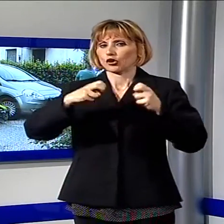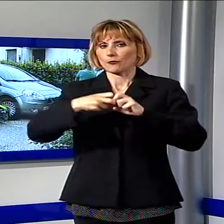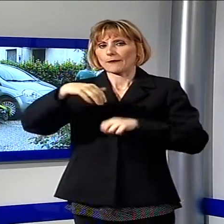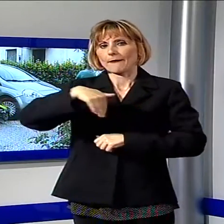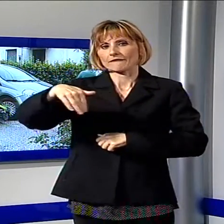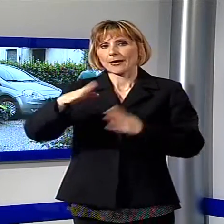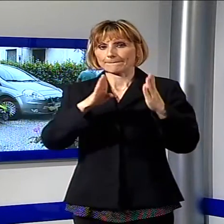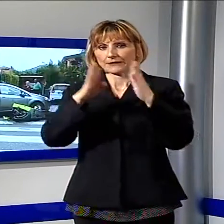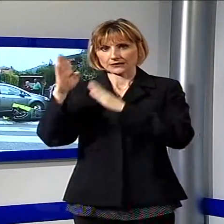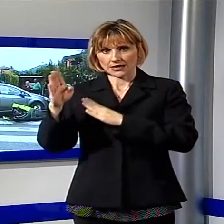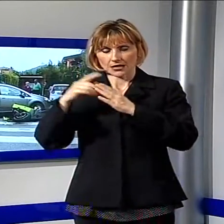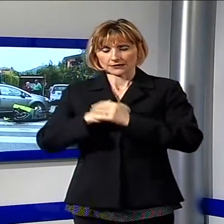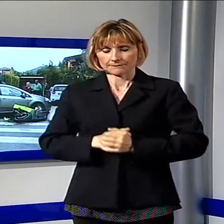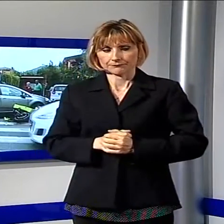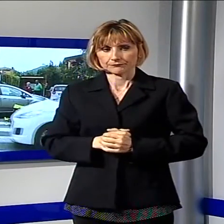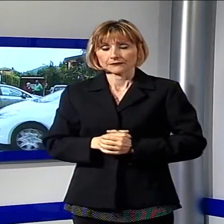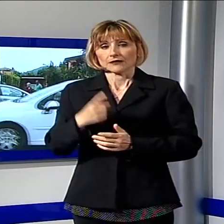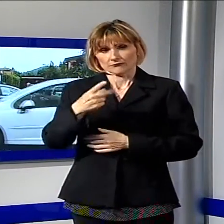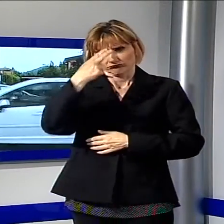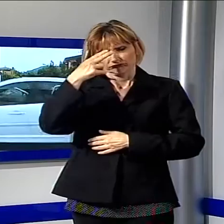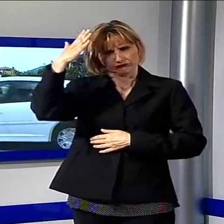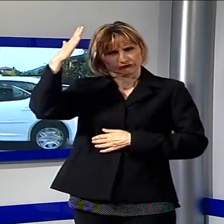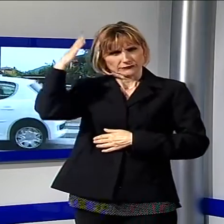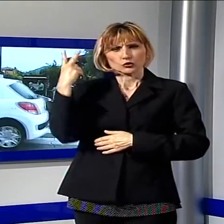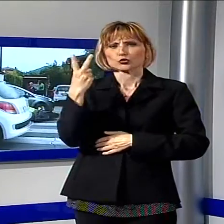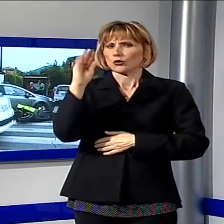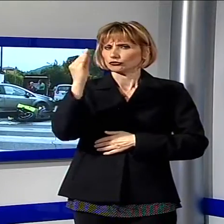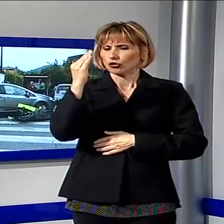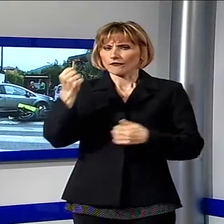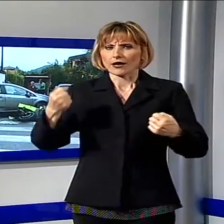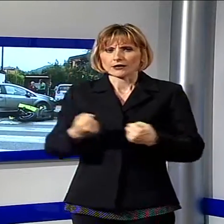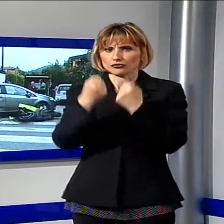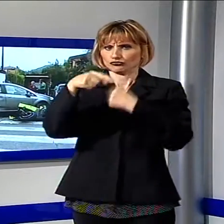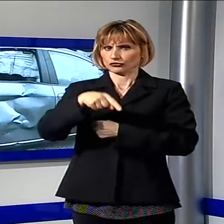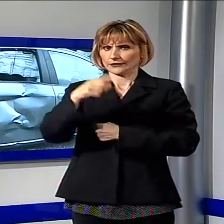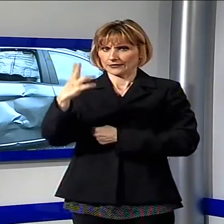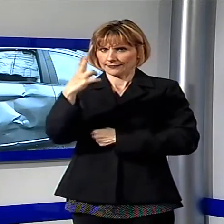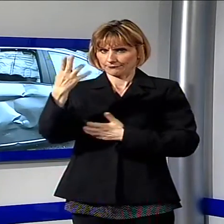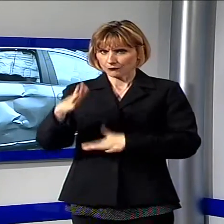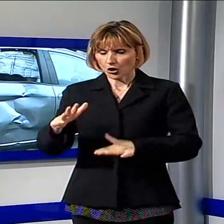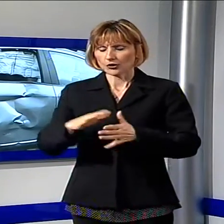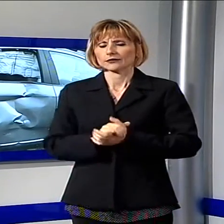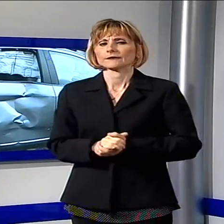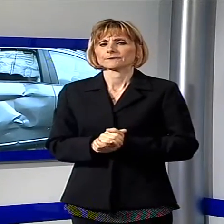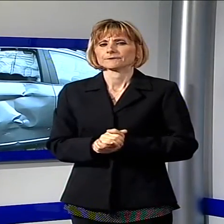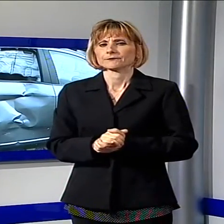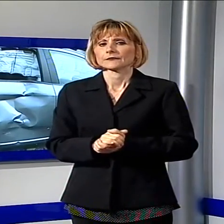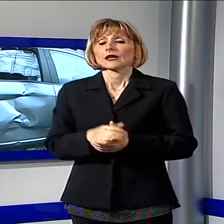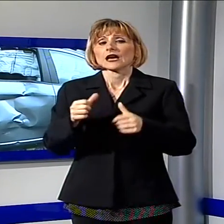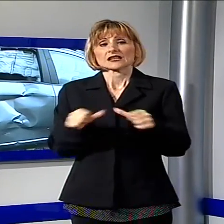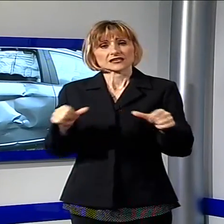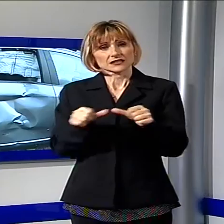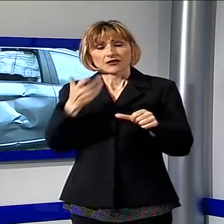Non è lontano da qui il luogo dove due ragazzi persero la vita investiti da un'auto qualche anno fa. I residenti hanno chiesto più volte l